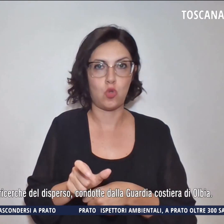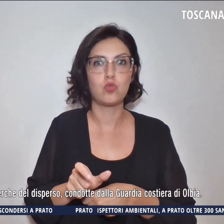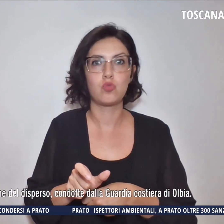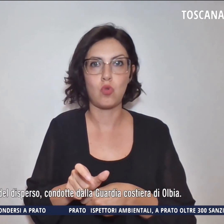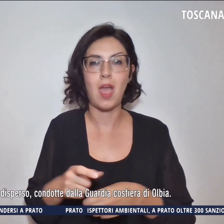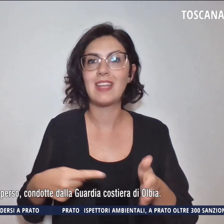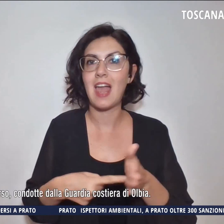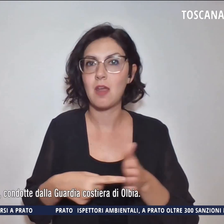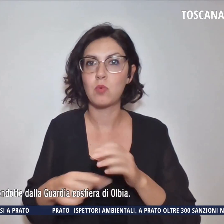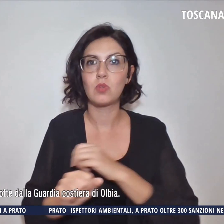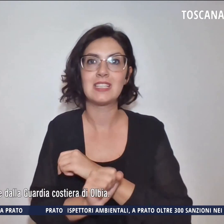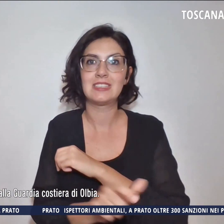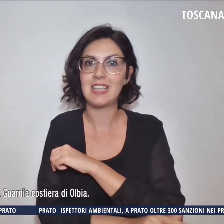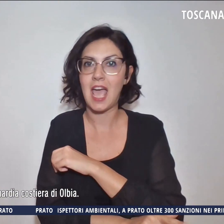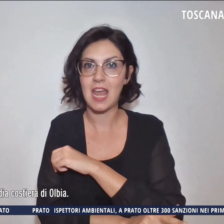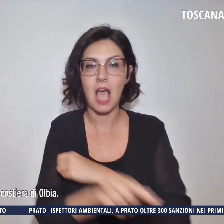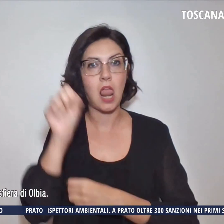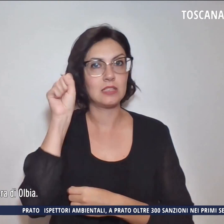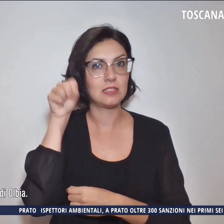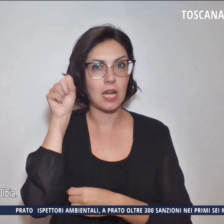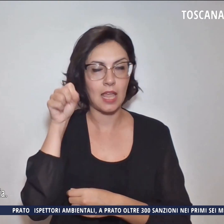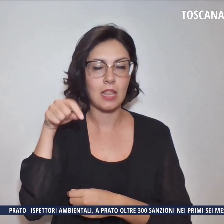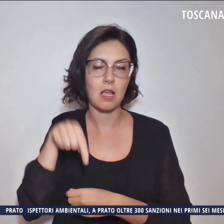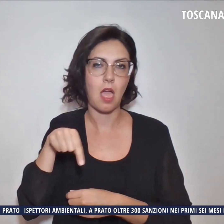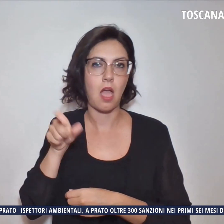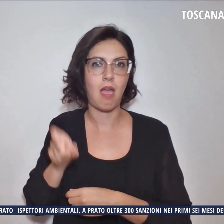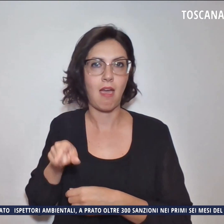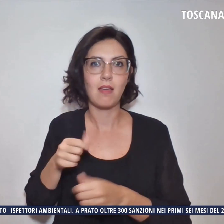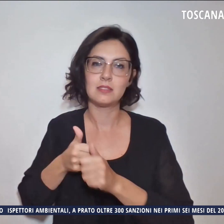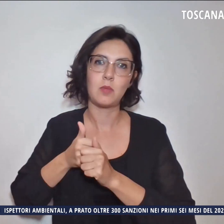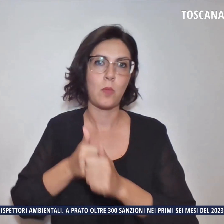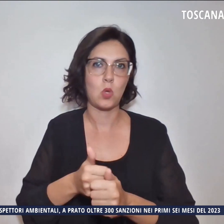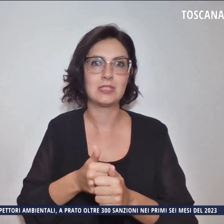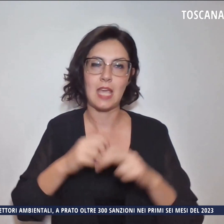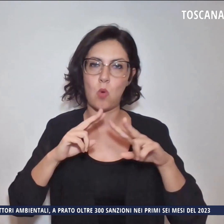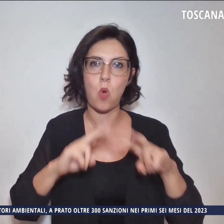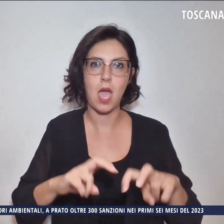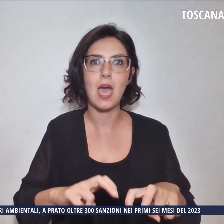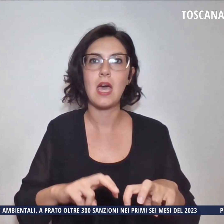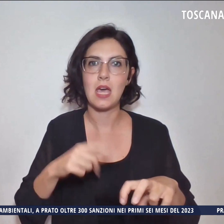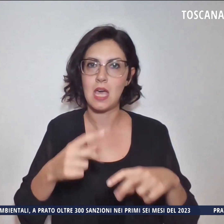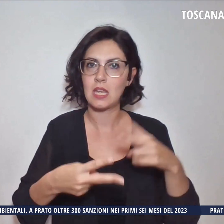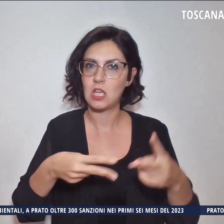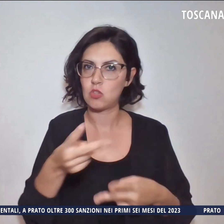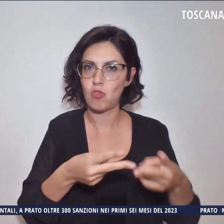in Sardegna che sta seguendo attentamente le ricerche del disperso.